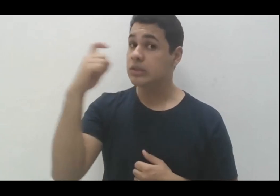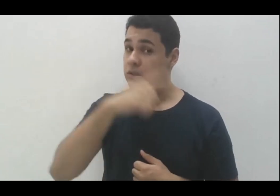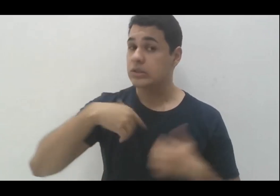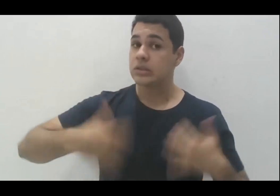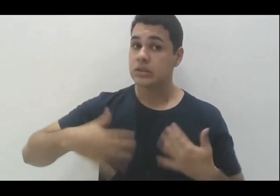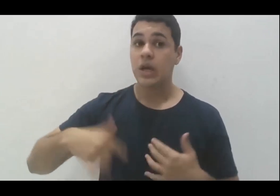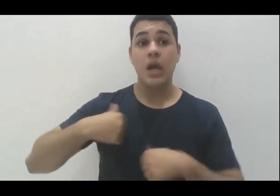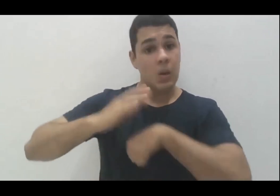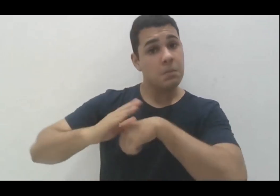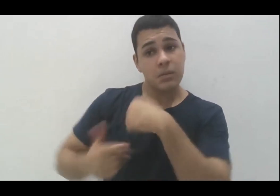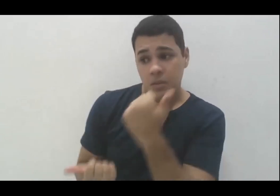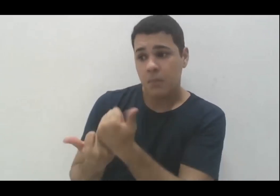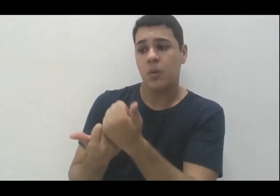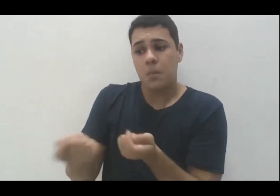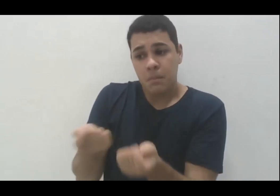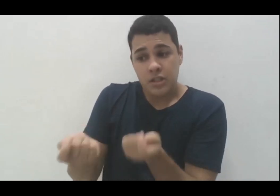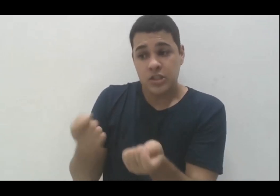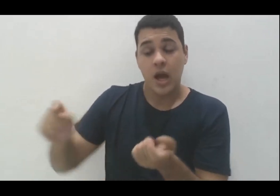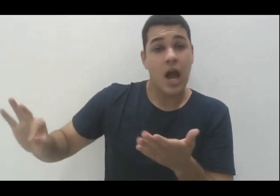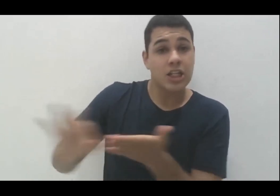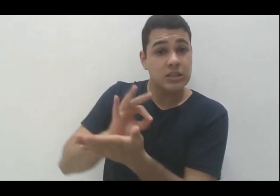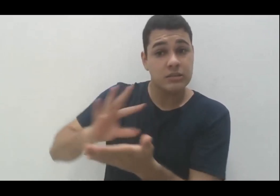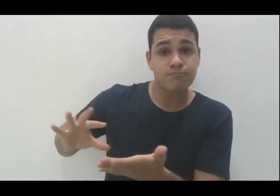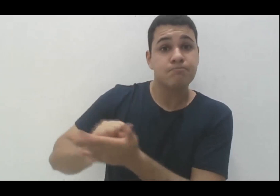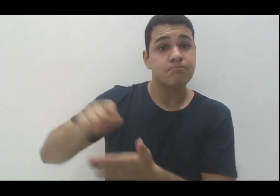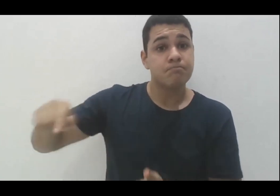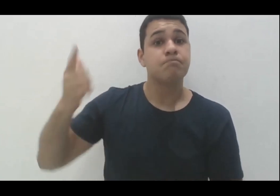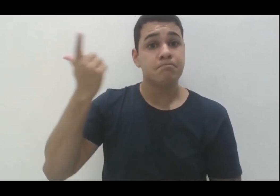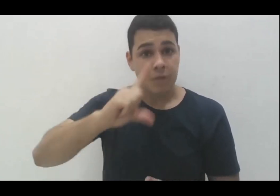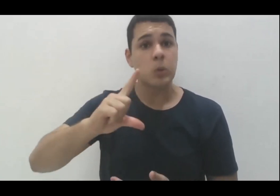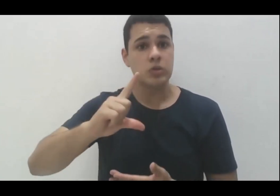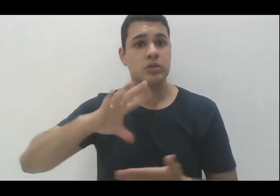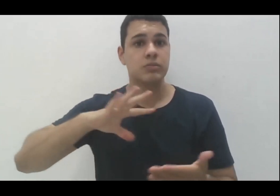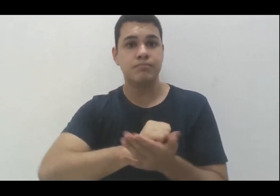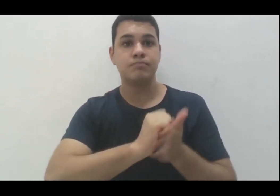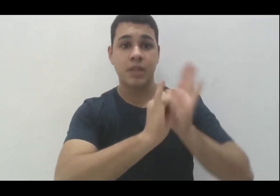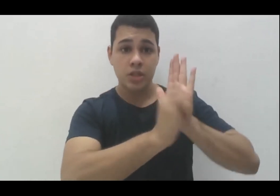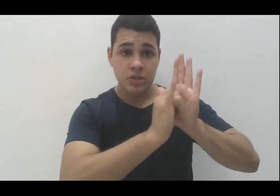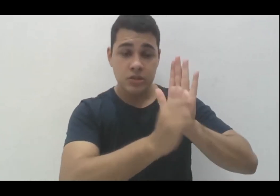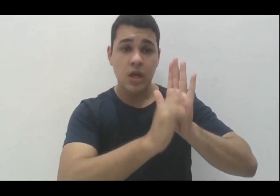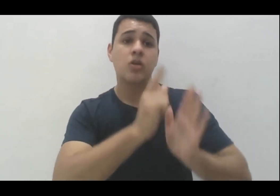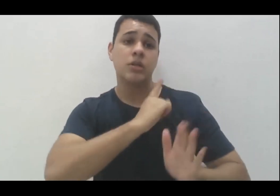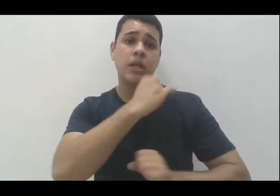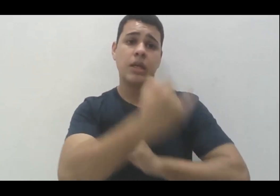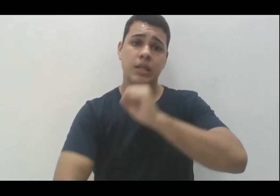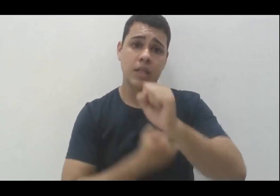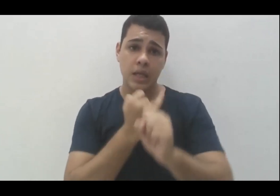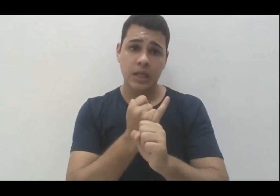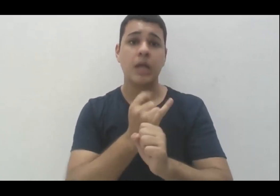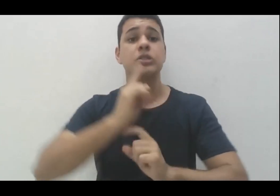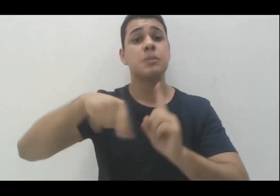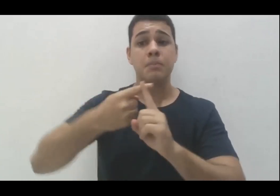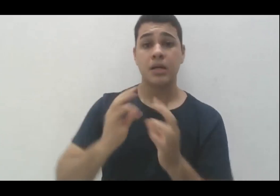inscrição deles para conseguir se inscrever nos editais para ter acesso à internet e à tecnologia